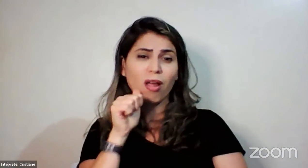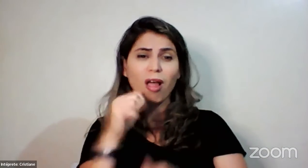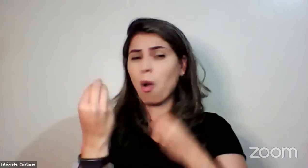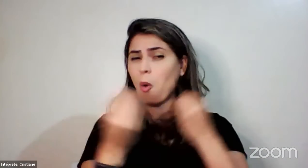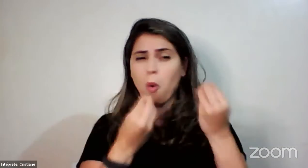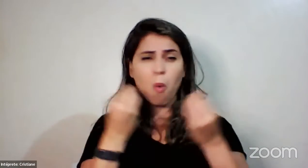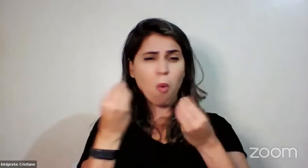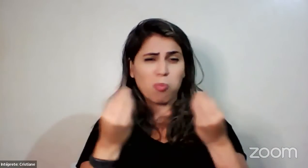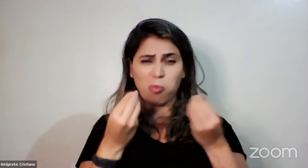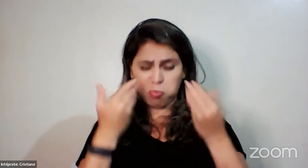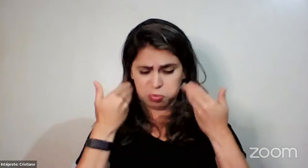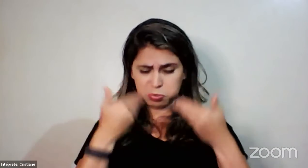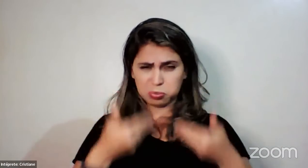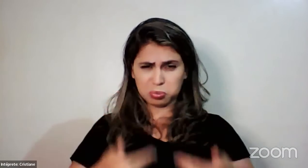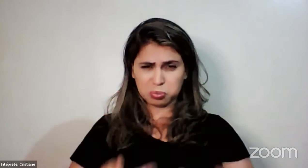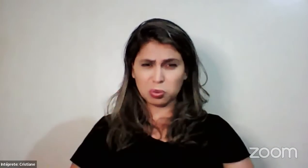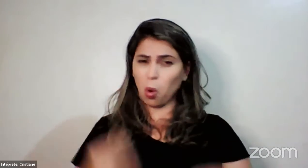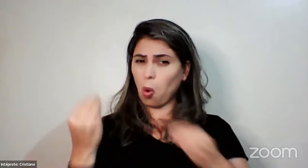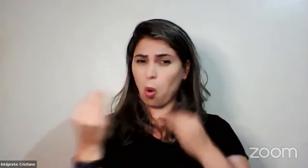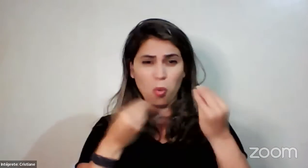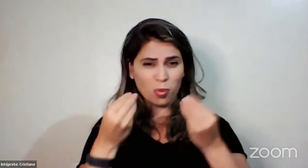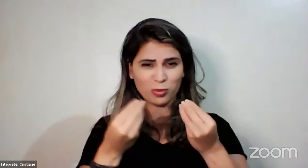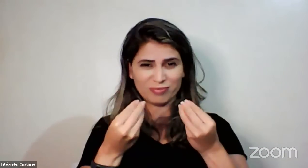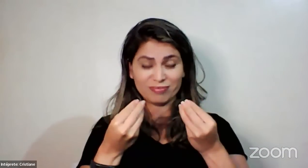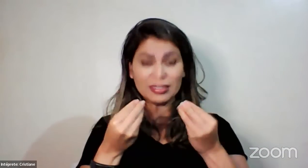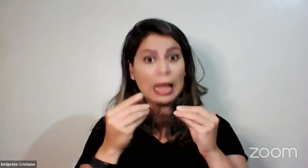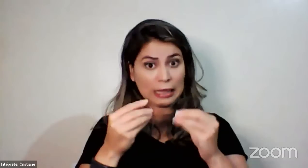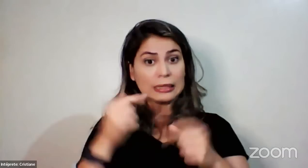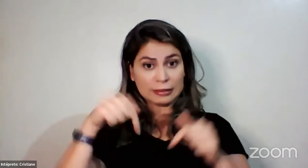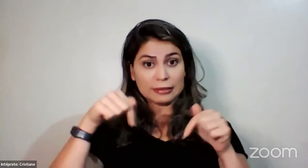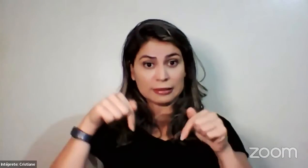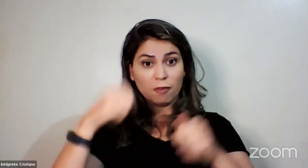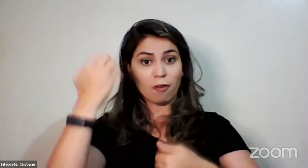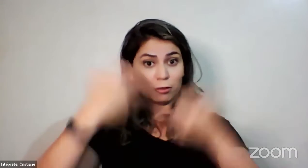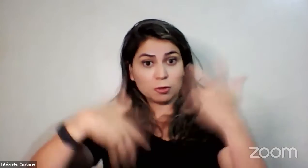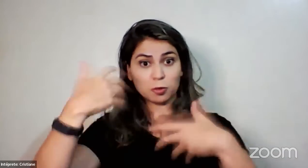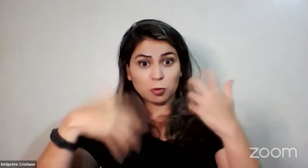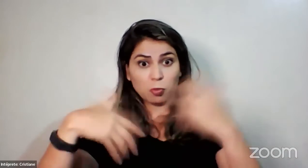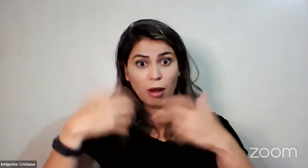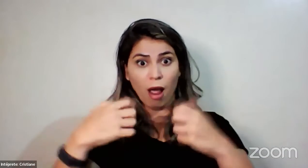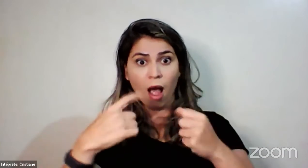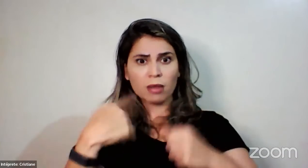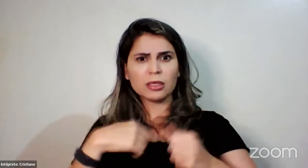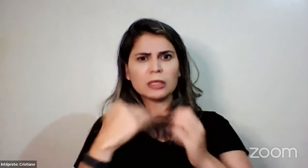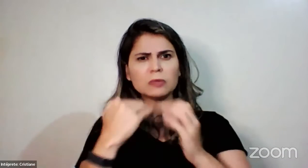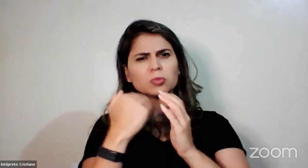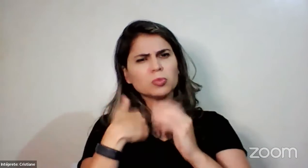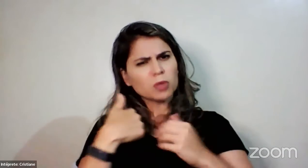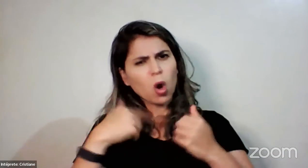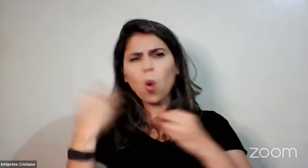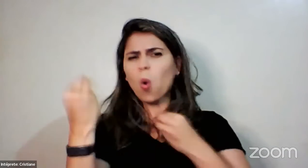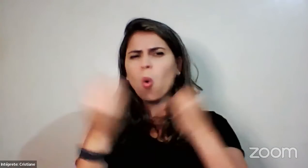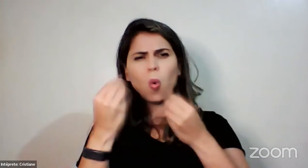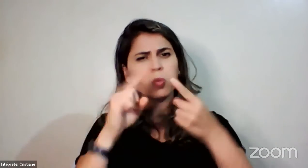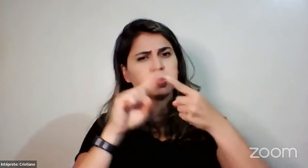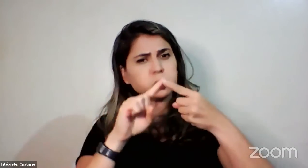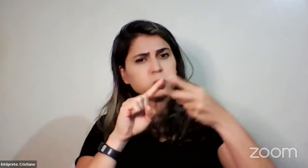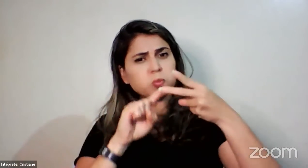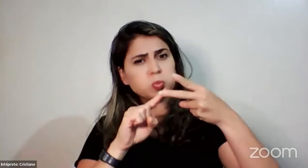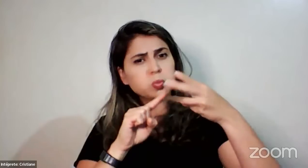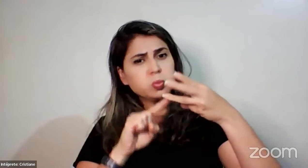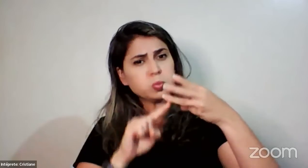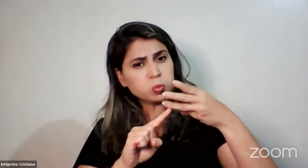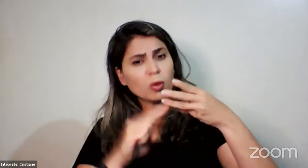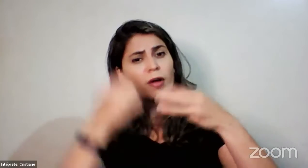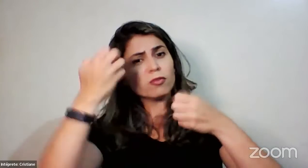E nós vamos perceber que ela é dividida em três partes, né? Então a gente vai entender cada uma delas. Em